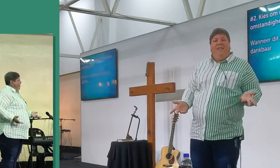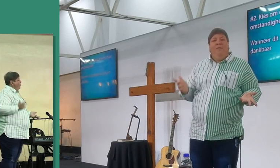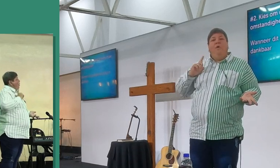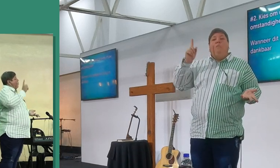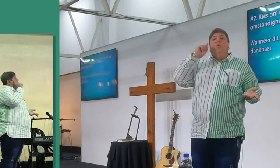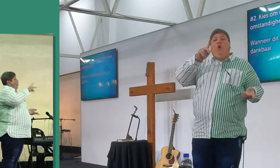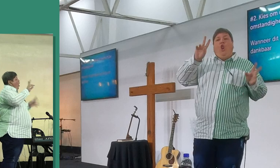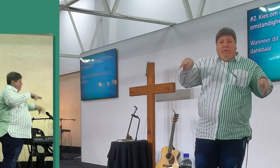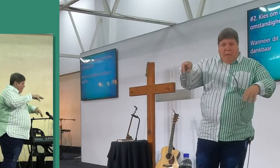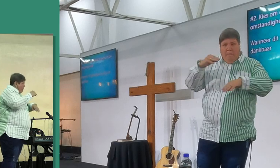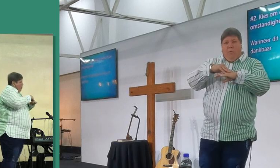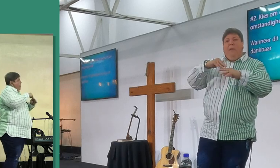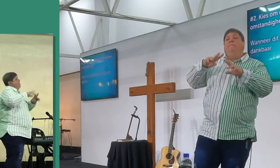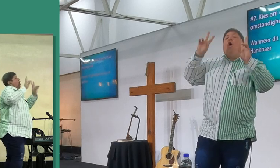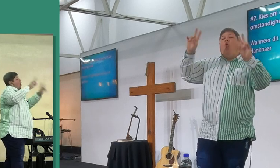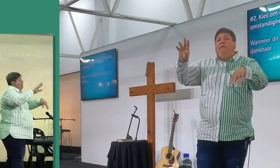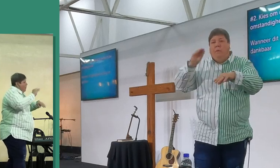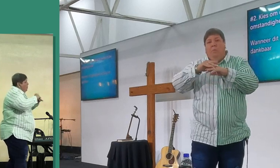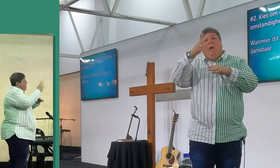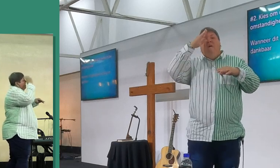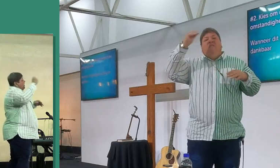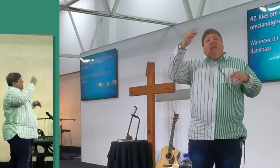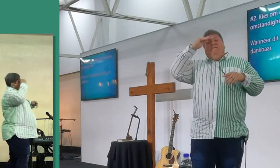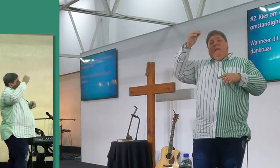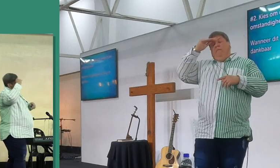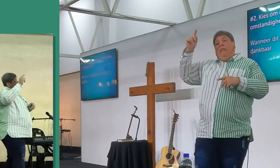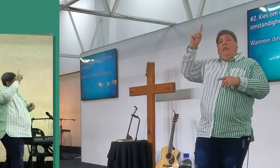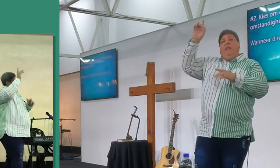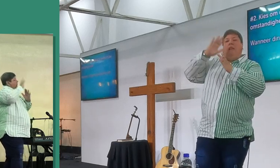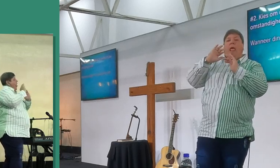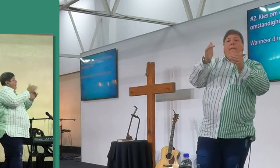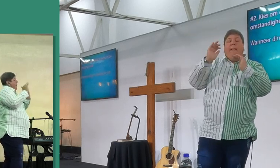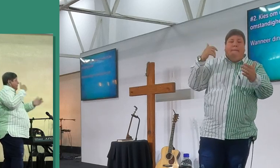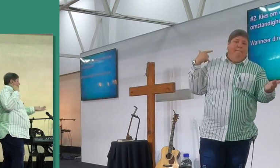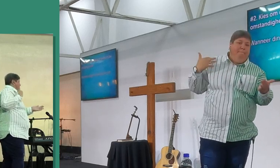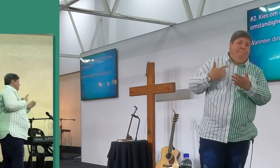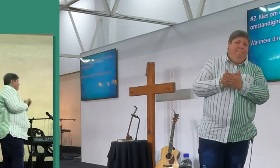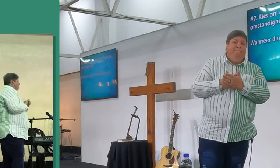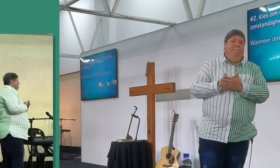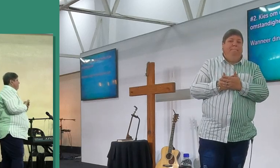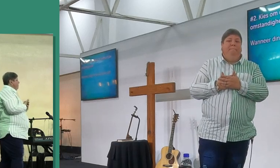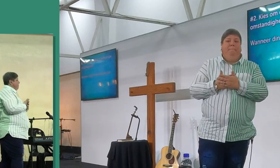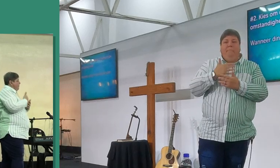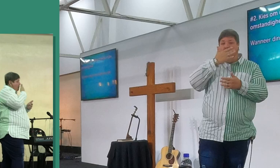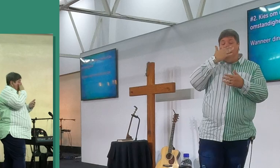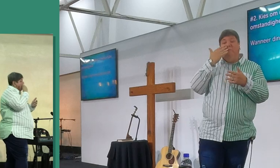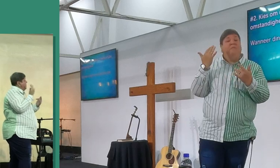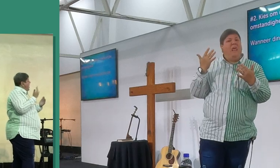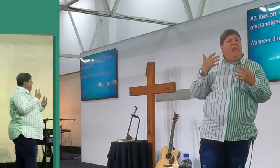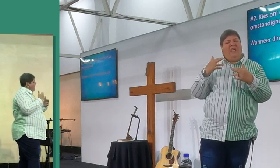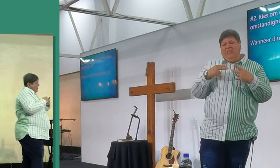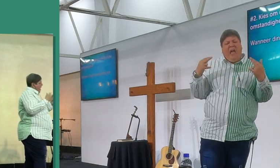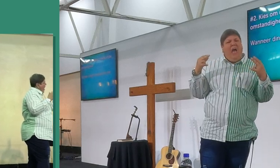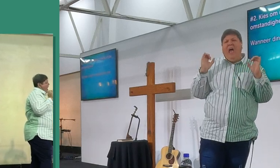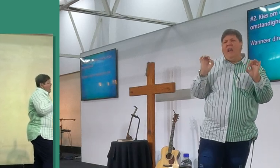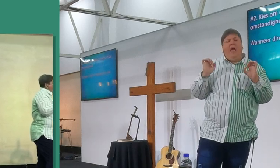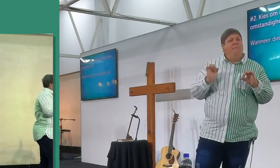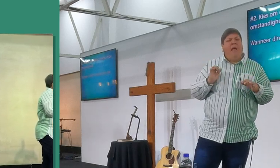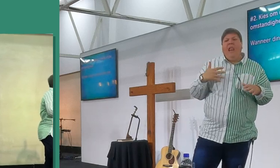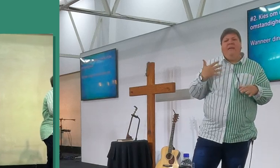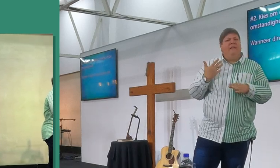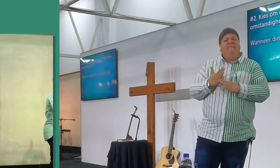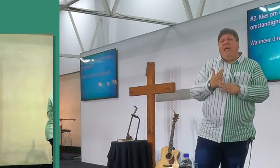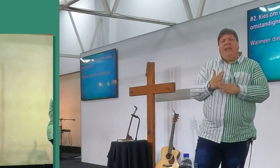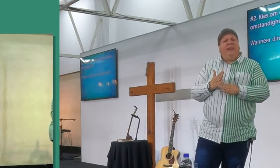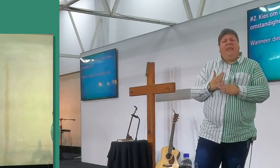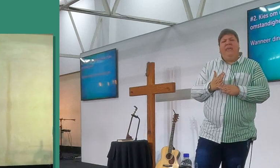jy niewe probleem het, en dan gaan jy verkeer die jere het jou dag hou, en net so hierso, denk ek baie keer, wanneer dinge in ons leven nie uitwerk nie, ek is gereed, ek behoort aan die jere,